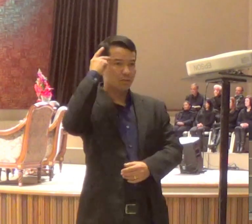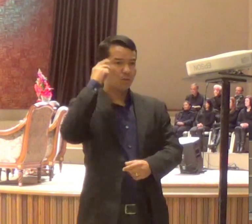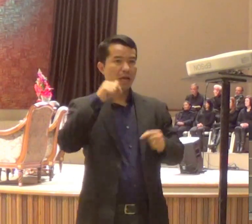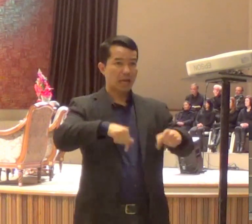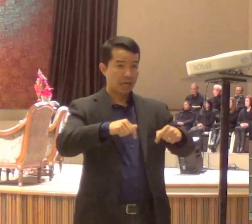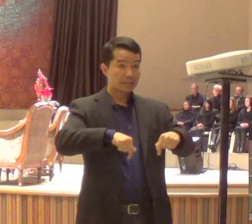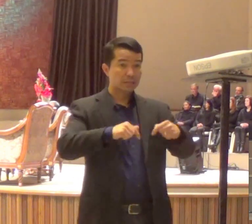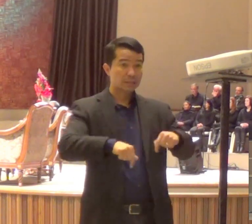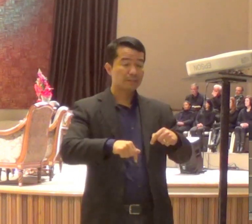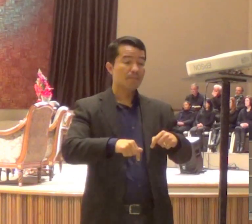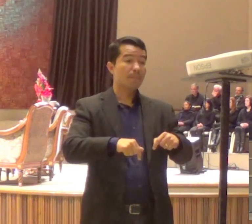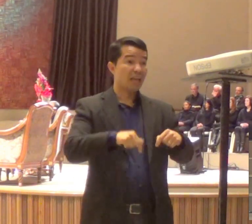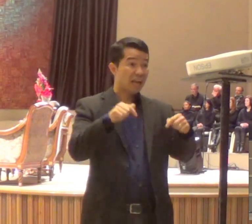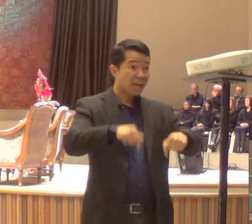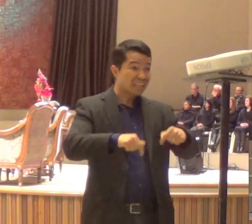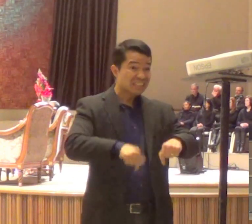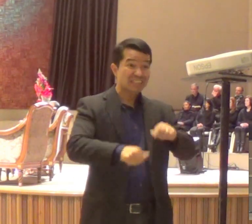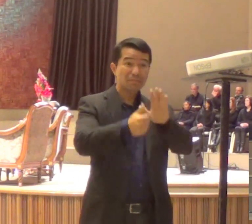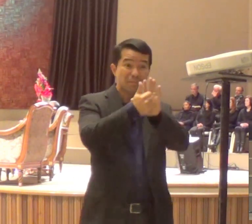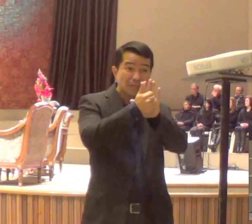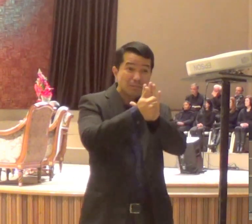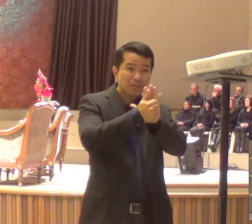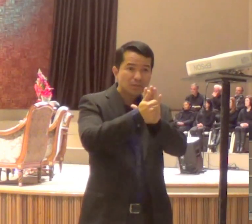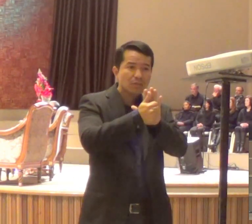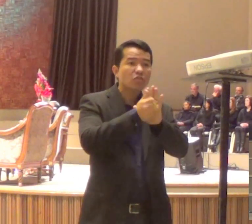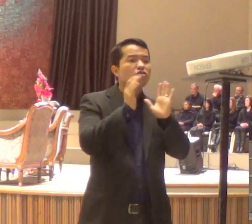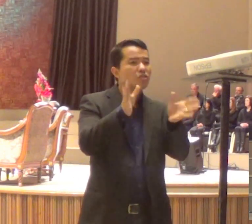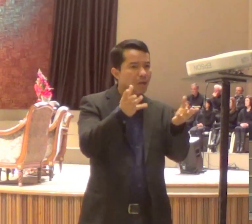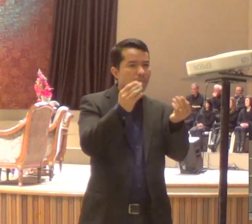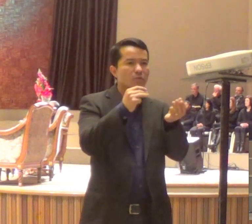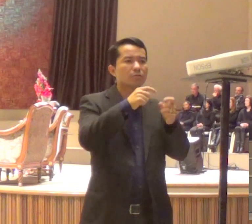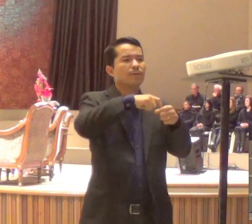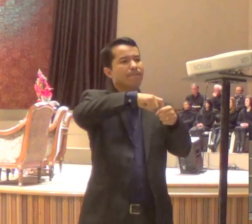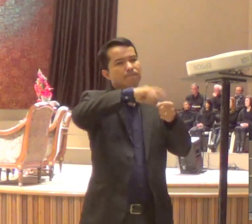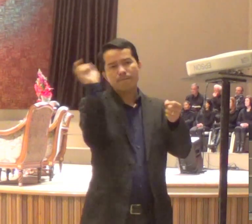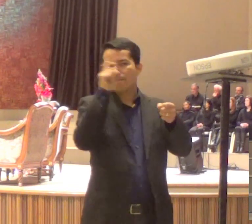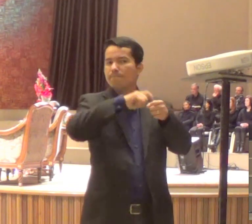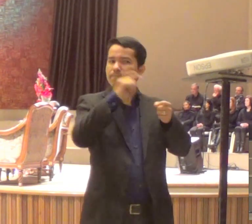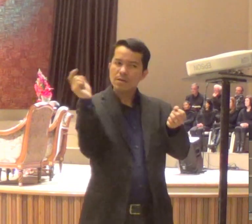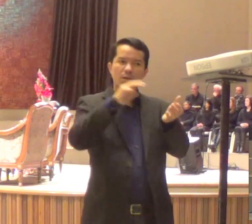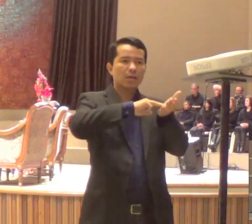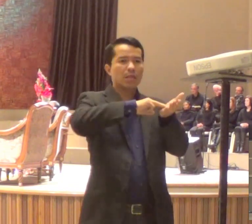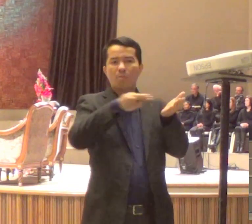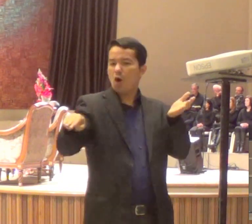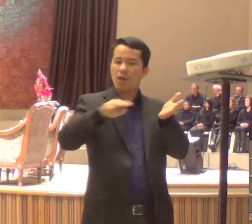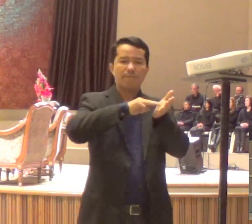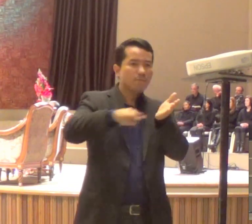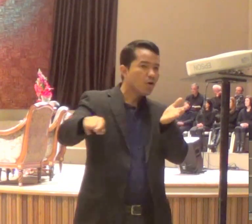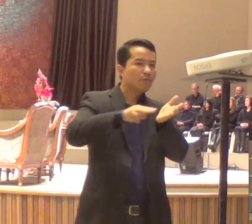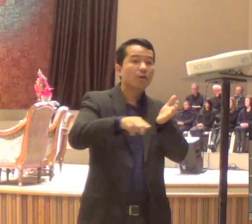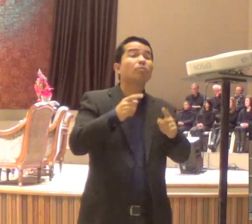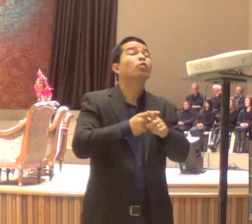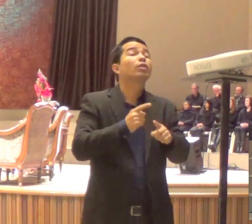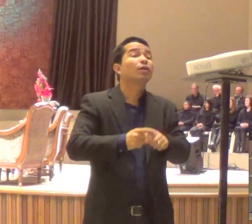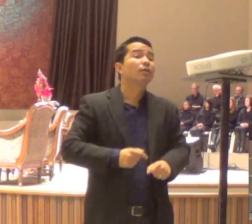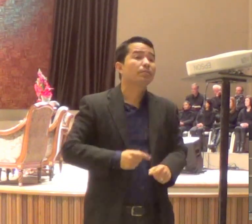tocar só sênior, tem que ter gente, ensinando gente, e a gente tem que crescer junto, está entendendo?